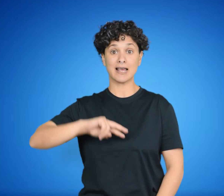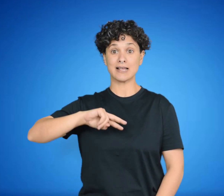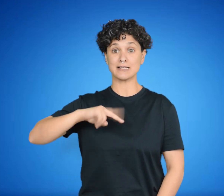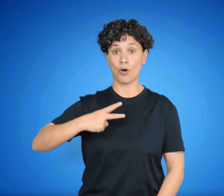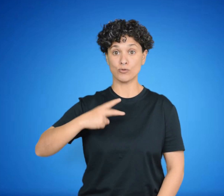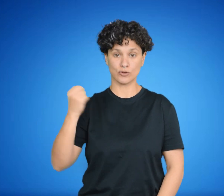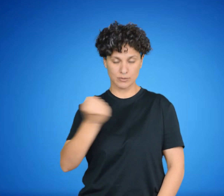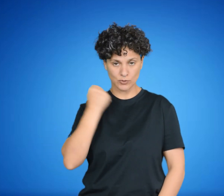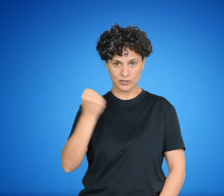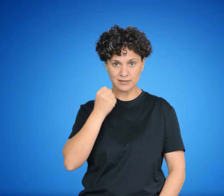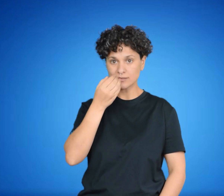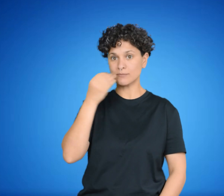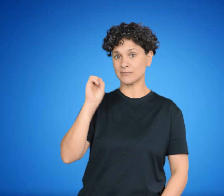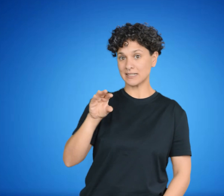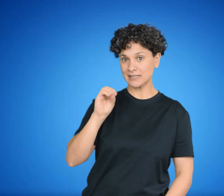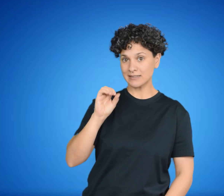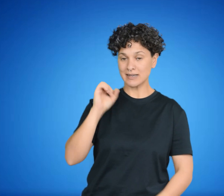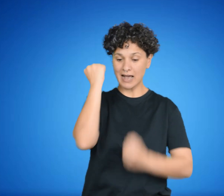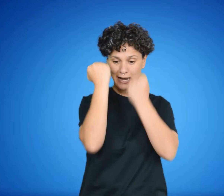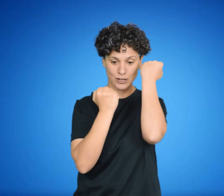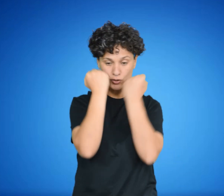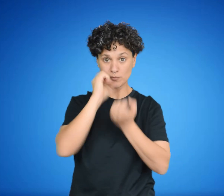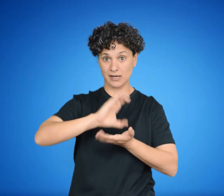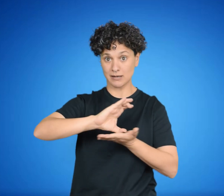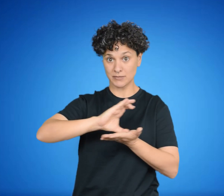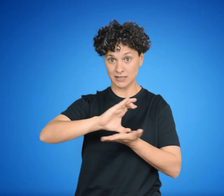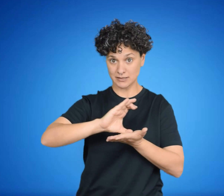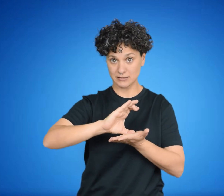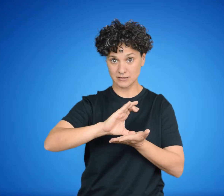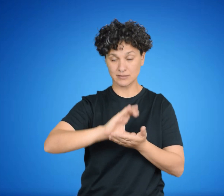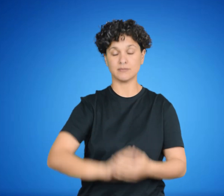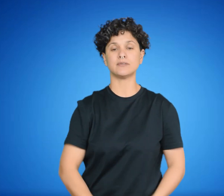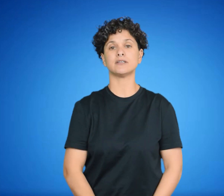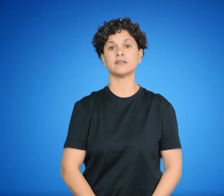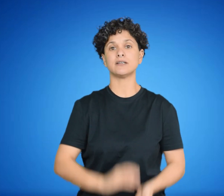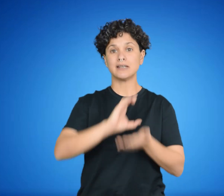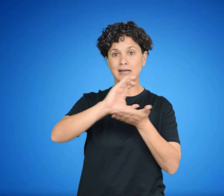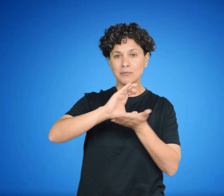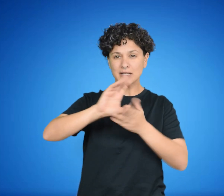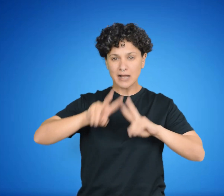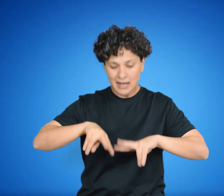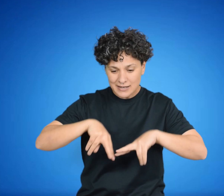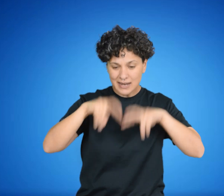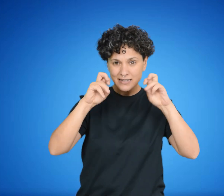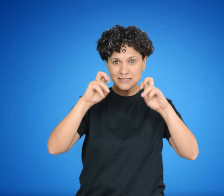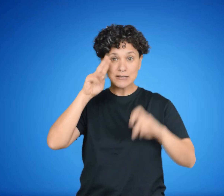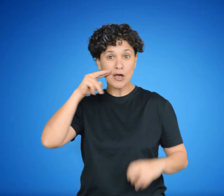La crítica a la economía capitalista En su análisis del capitalismo, Marx